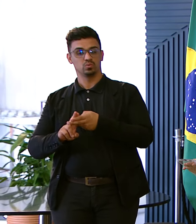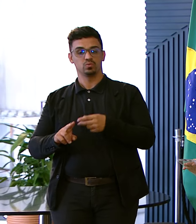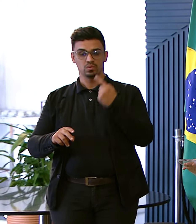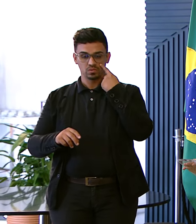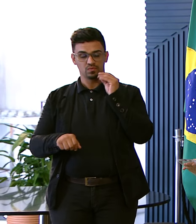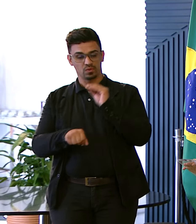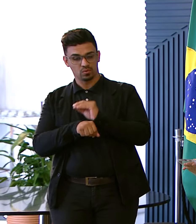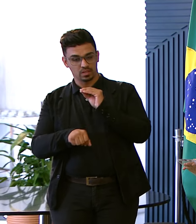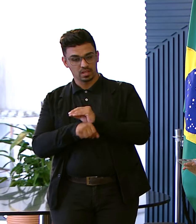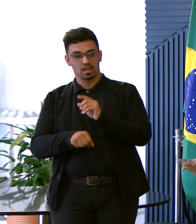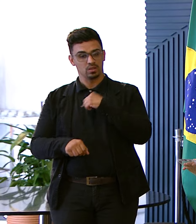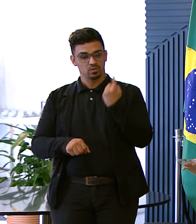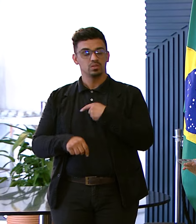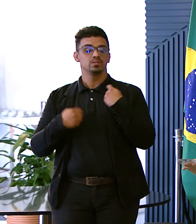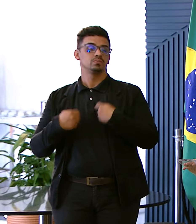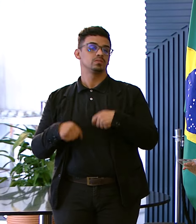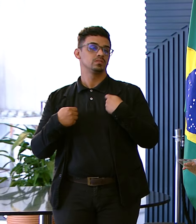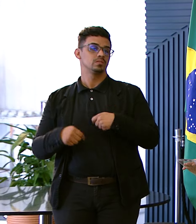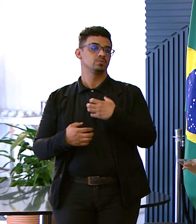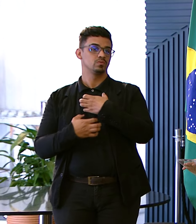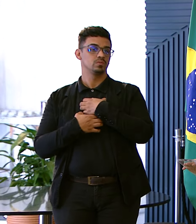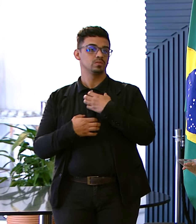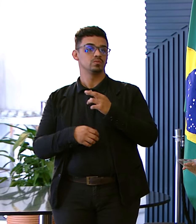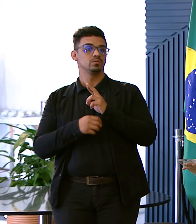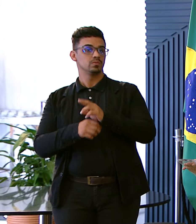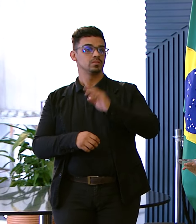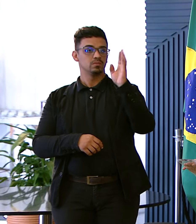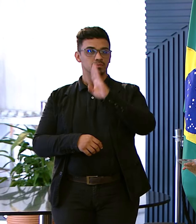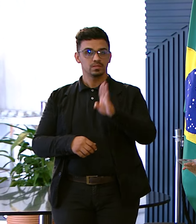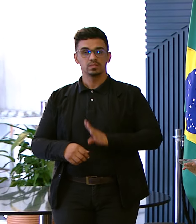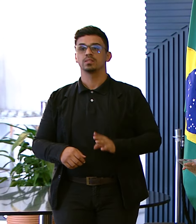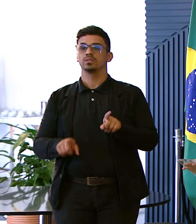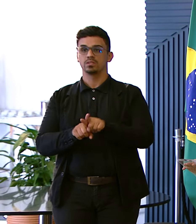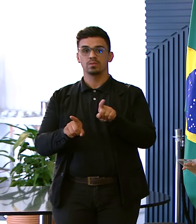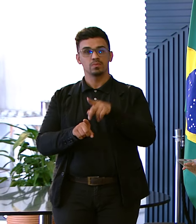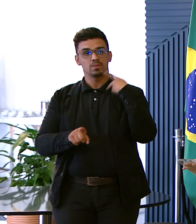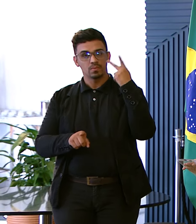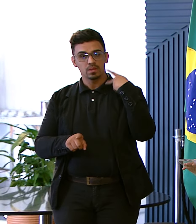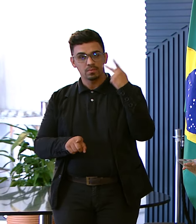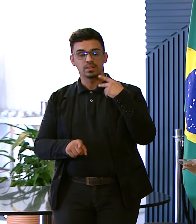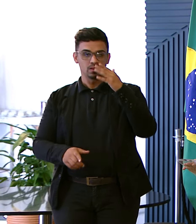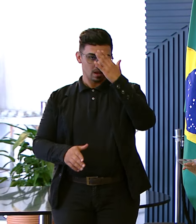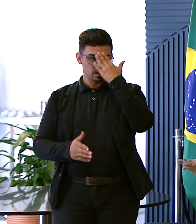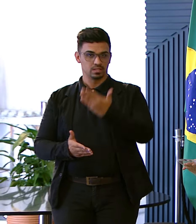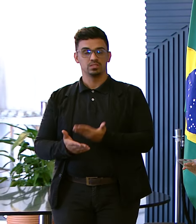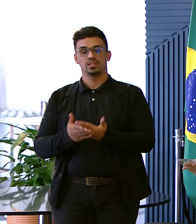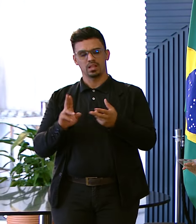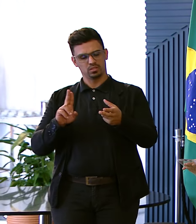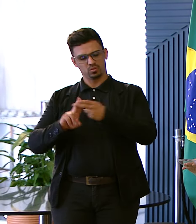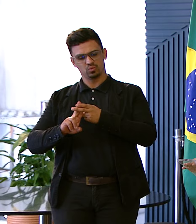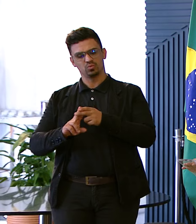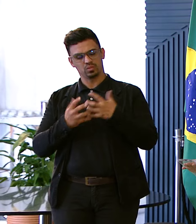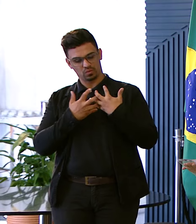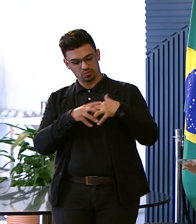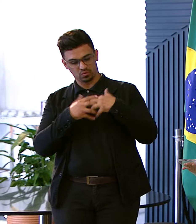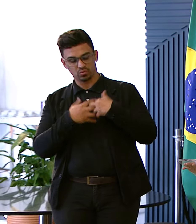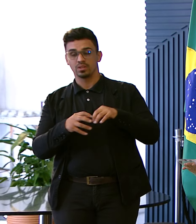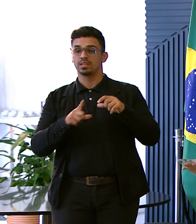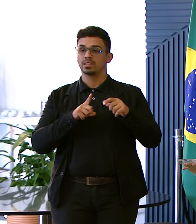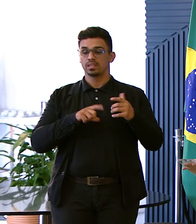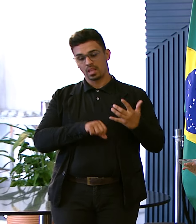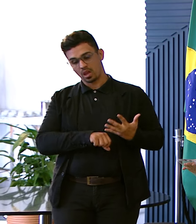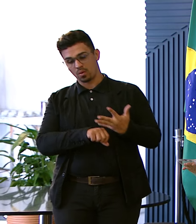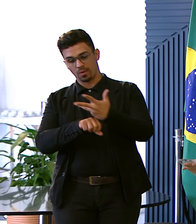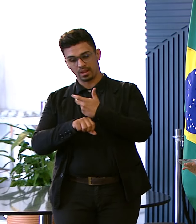Nós precisamos Enquanto brasileiros Enquanto parlamentares A gente acreditar Nesse SUS Que funciona Num SUS de qualidade Num